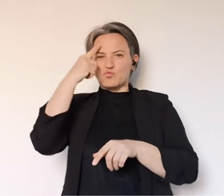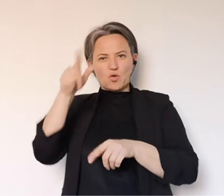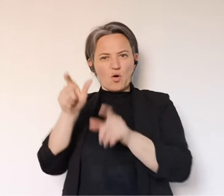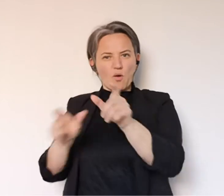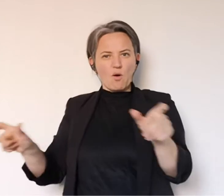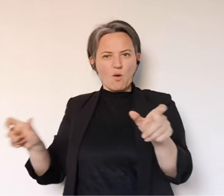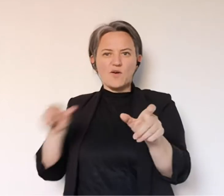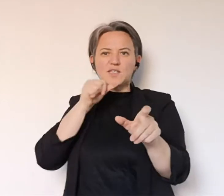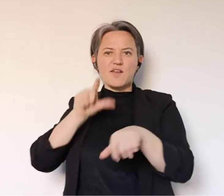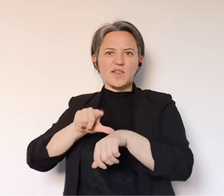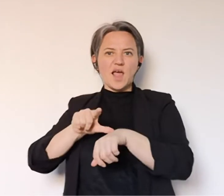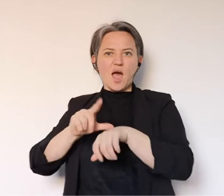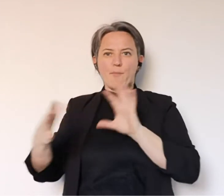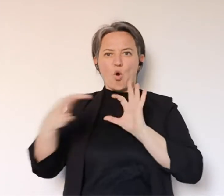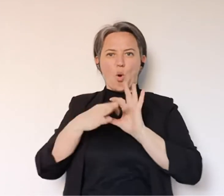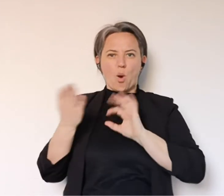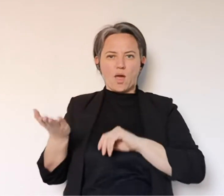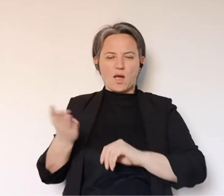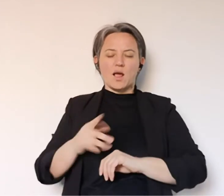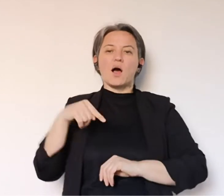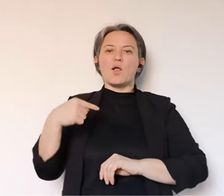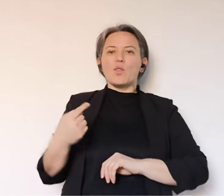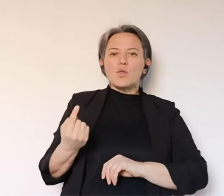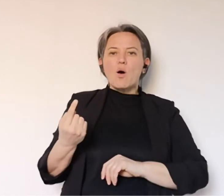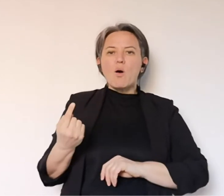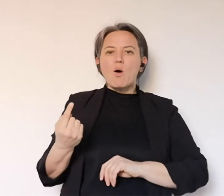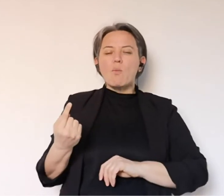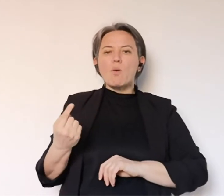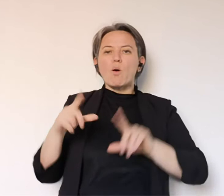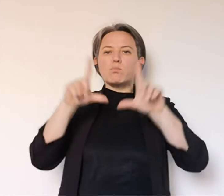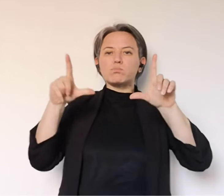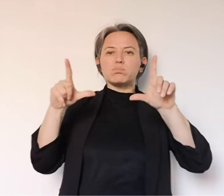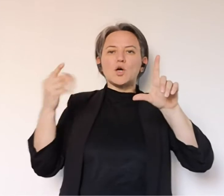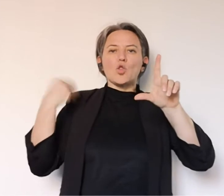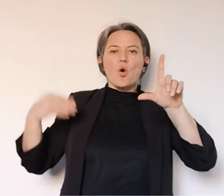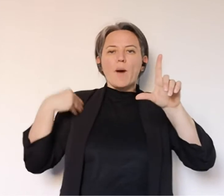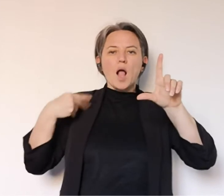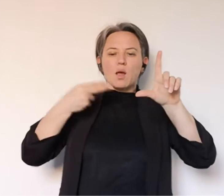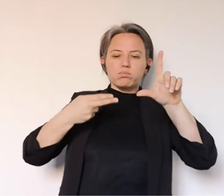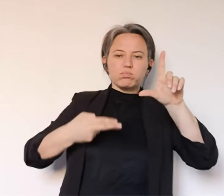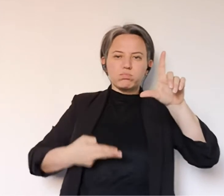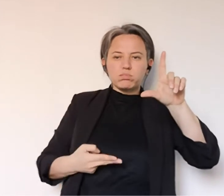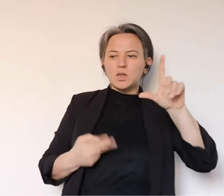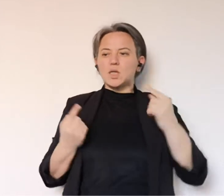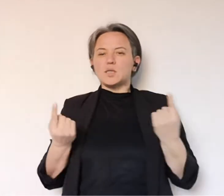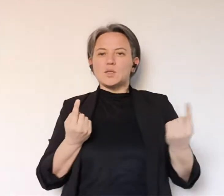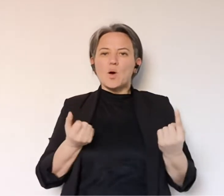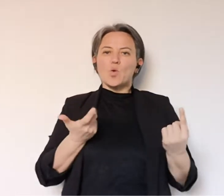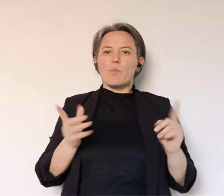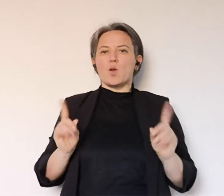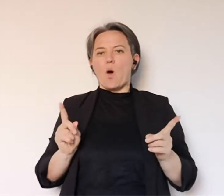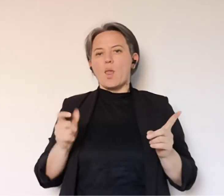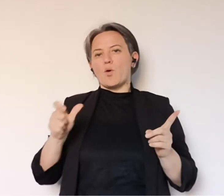questa diretta in maniera un po' diversa perché so che la gente ha bisogno di qualche minuto per collegarsi e poi comincia a chiedere